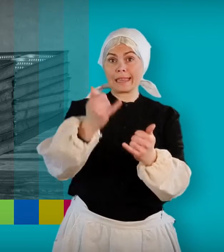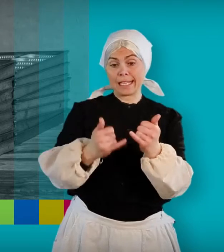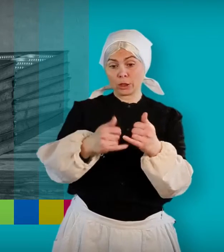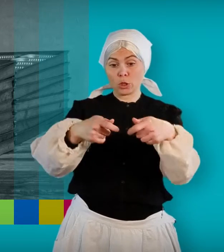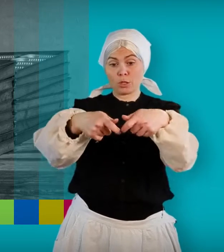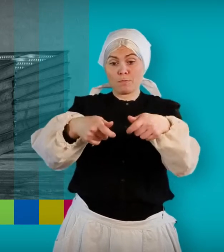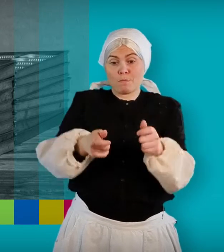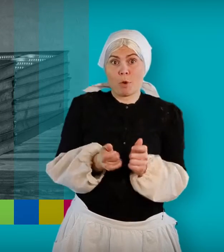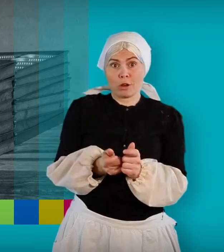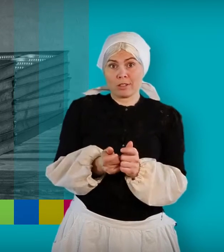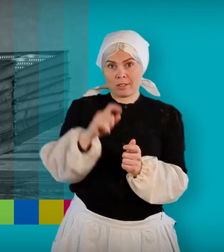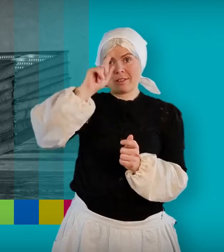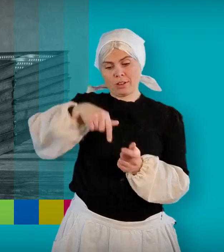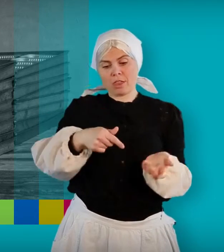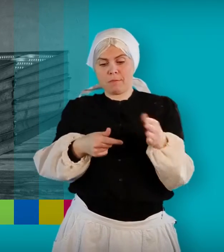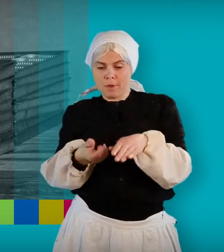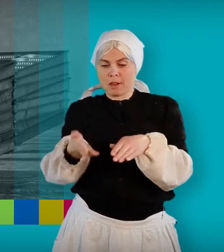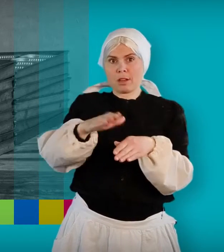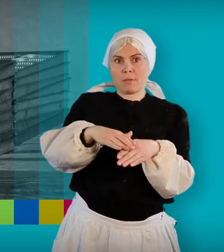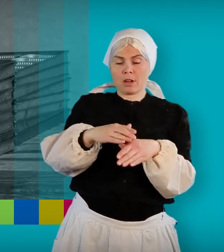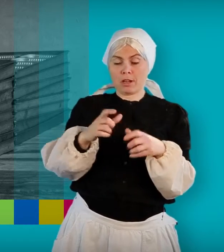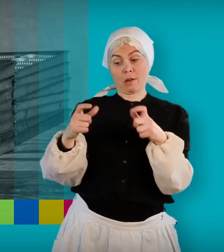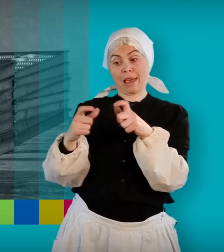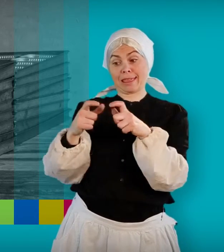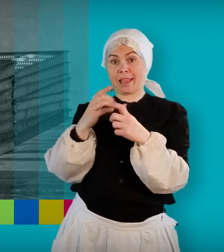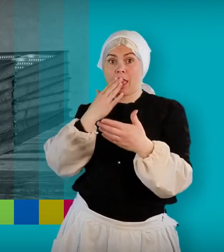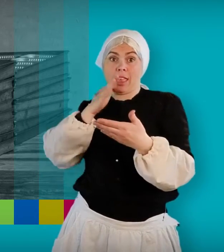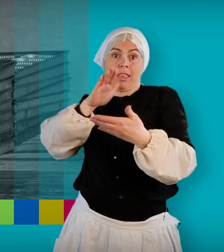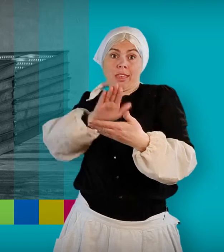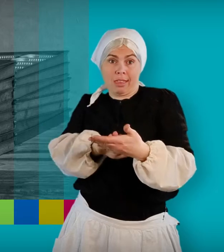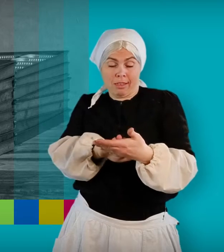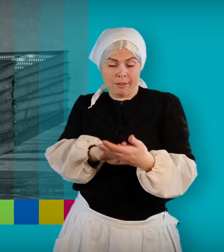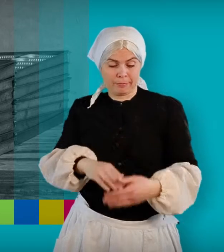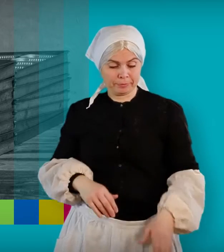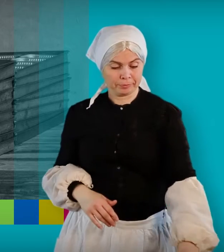Helt til slutt pakker vi inn bokserne og setter på etiketter.